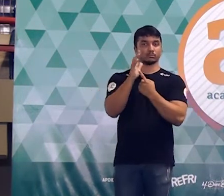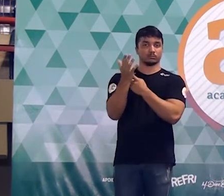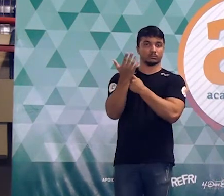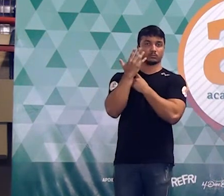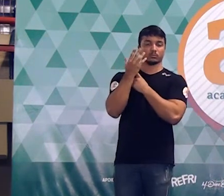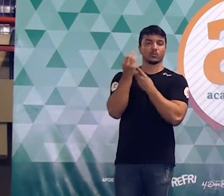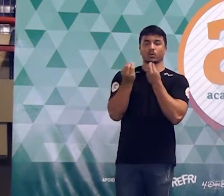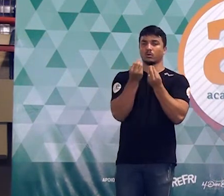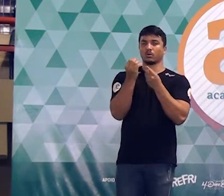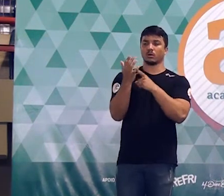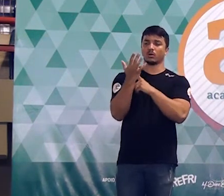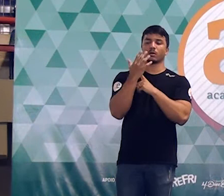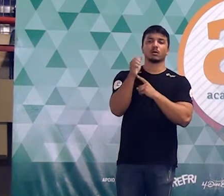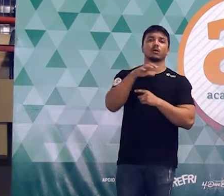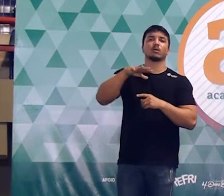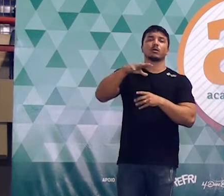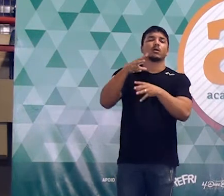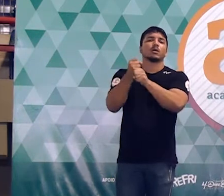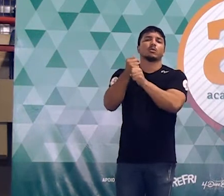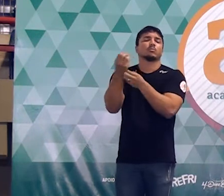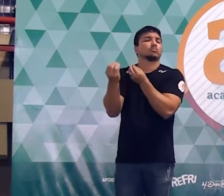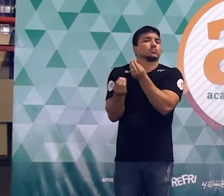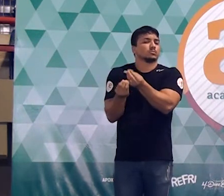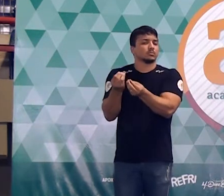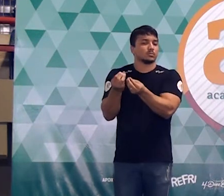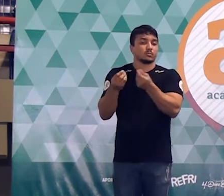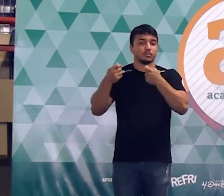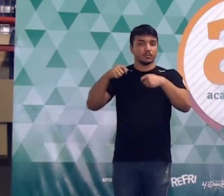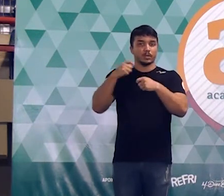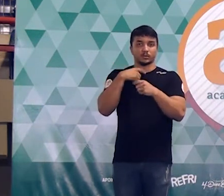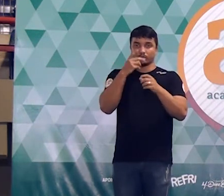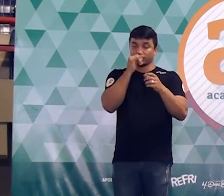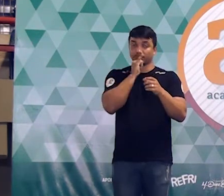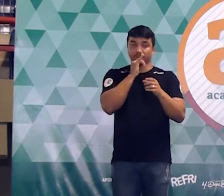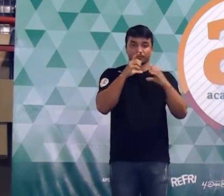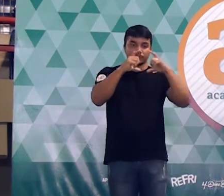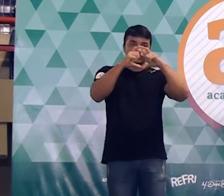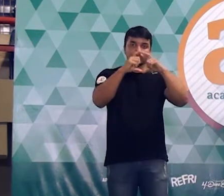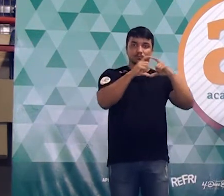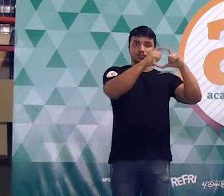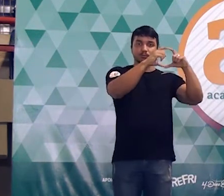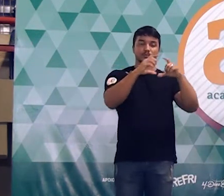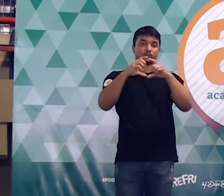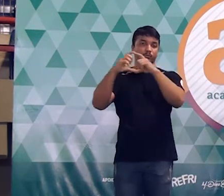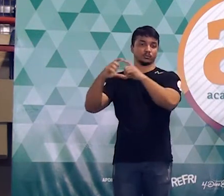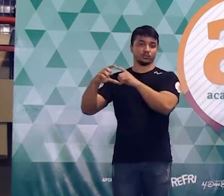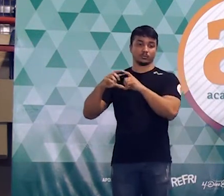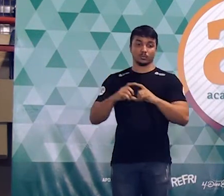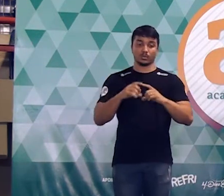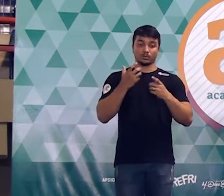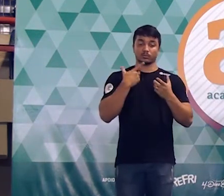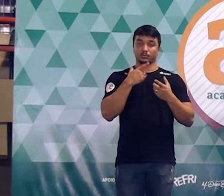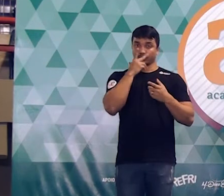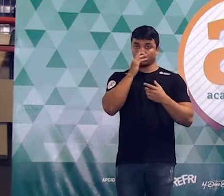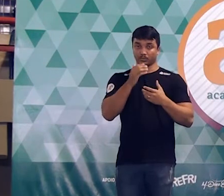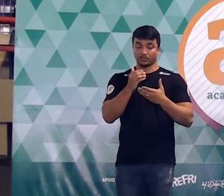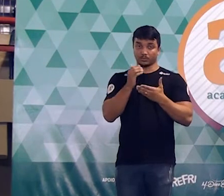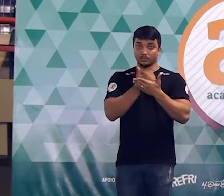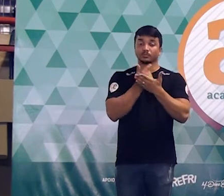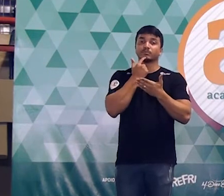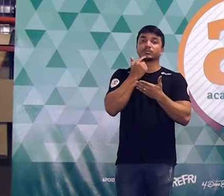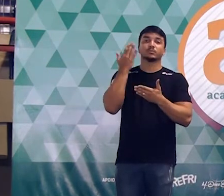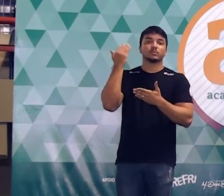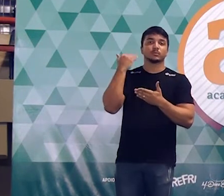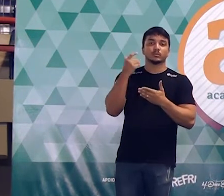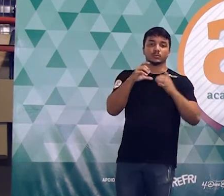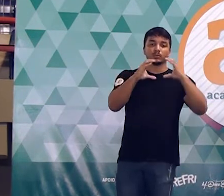como é que eu vou fazer para calcular essa área logicamente eu vou ter que quebrar em três não são três círculos a gente viu isso na aula anterior agora